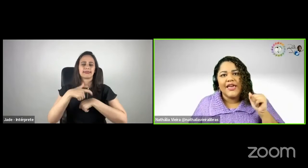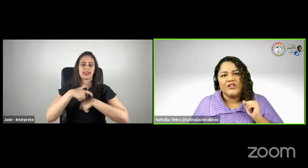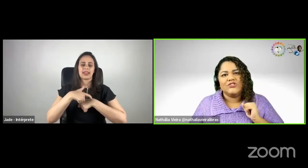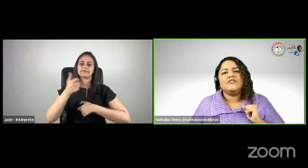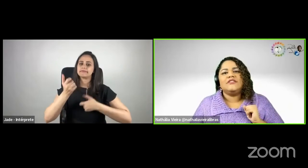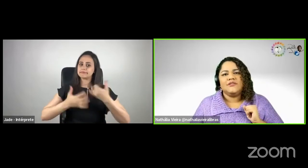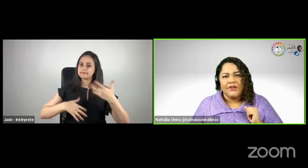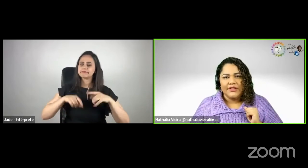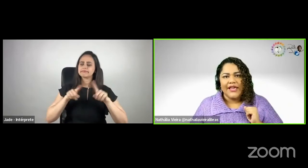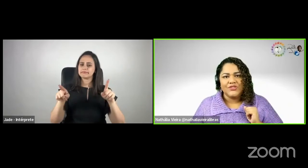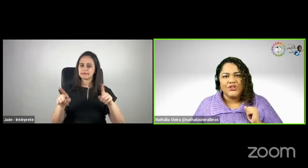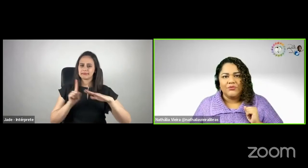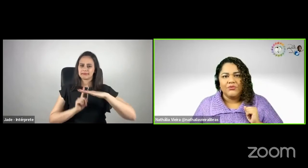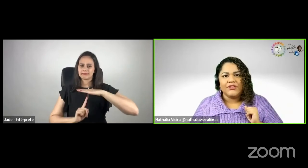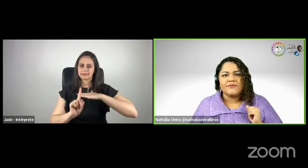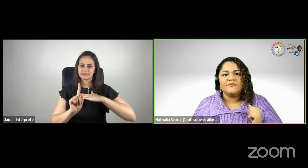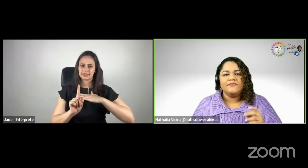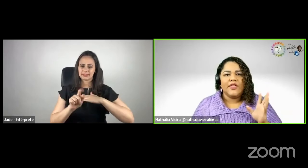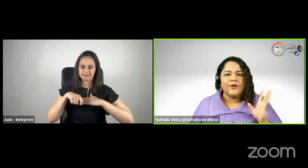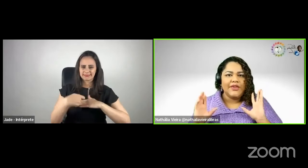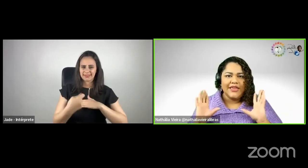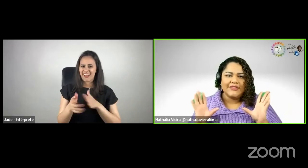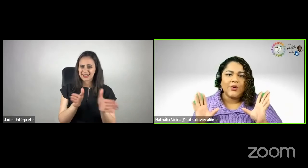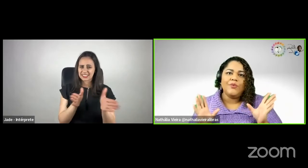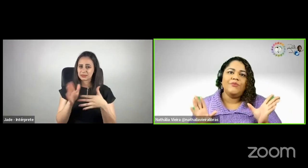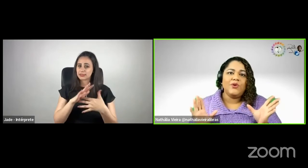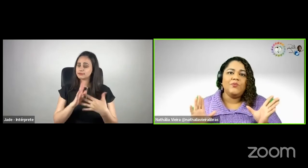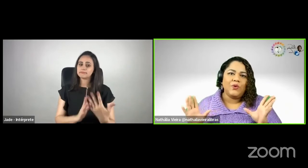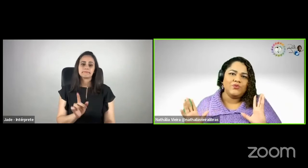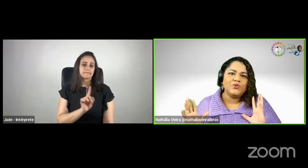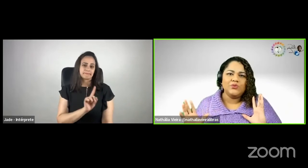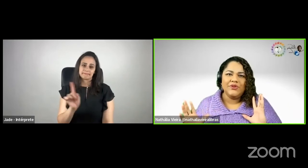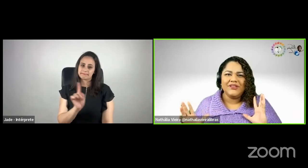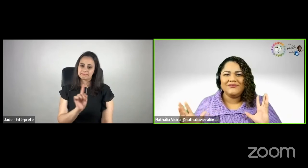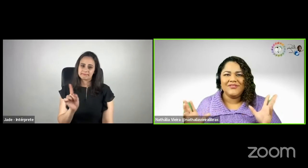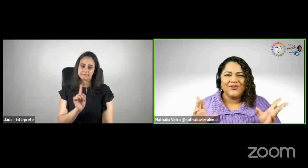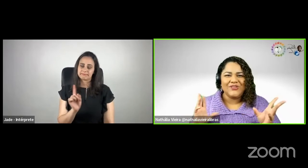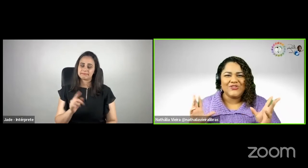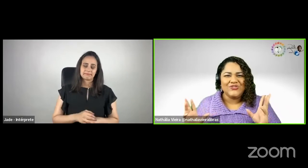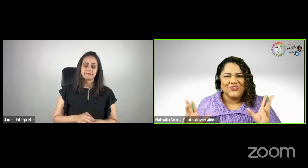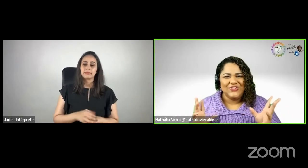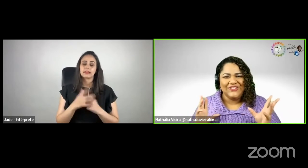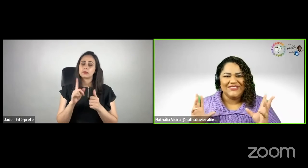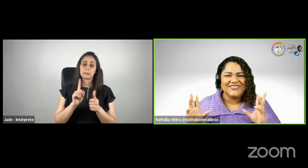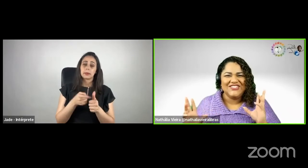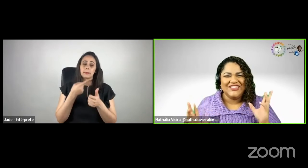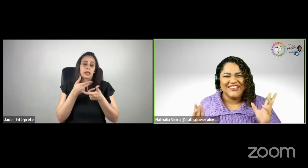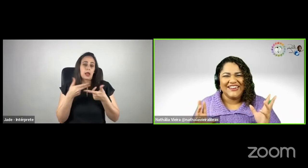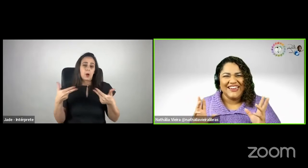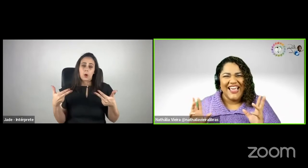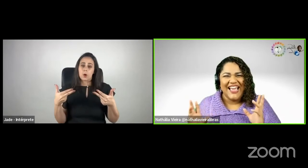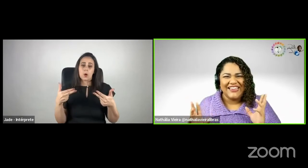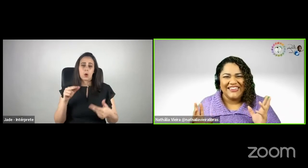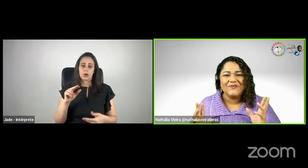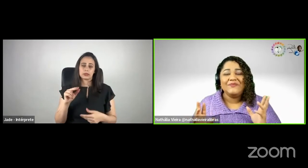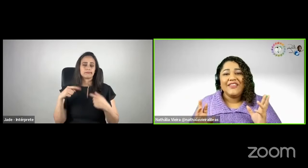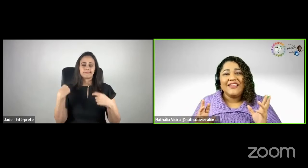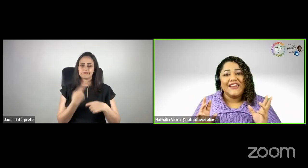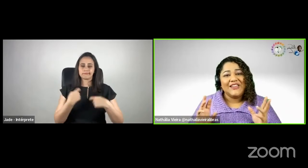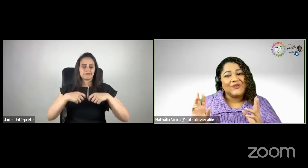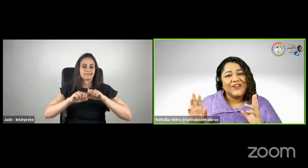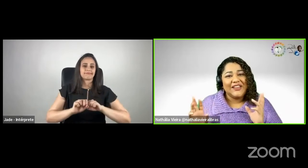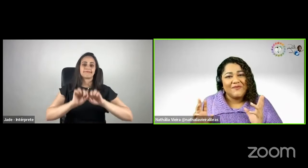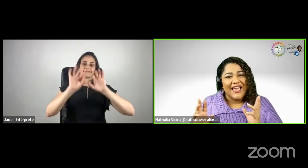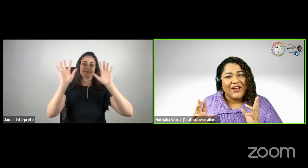isso não garante a acessibilidade em Libras. Então, esse é o primeiro ponto, Uber, que eu acho que a gente tinha que clarear aí.